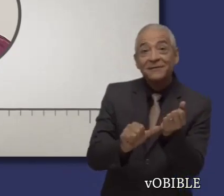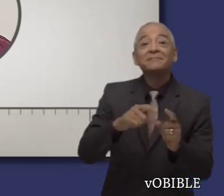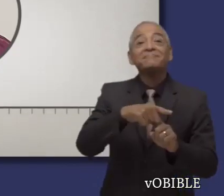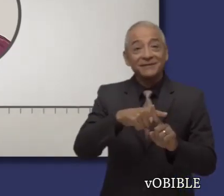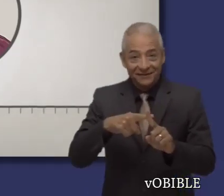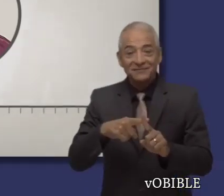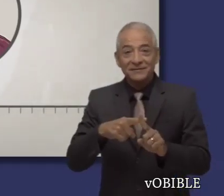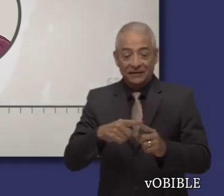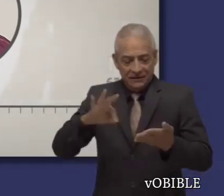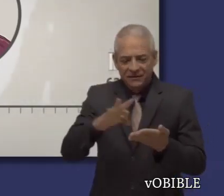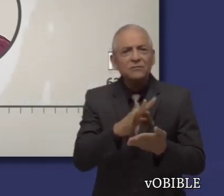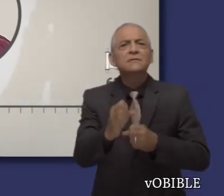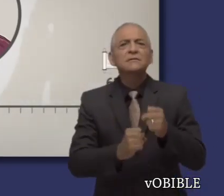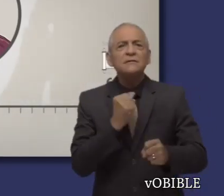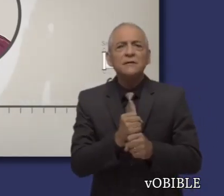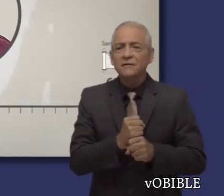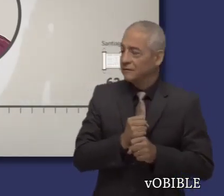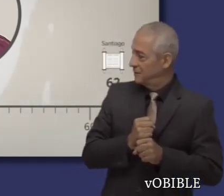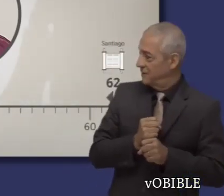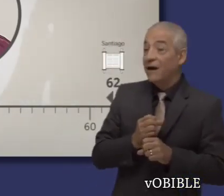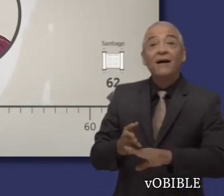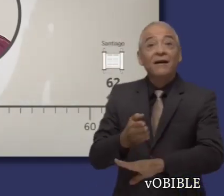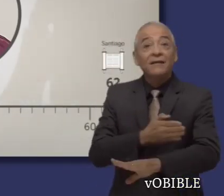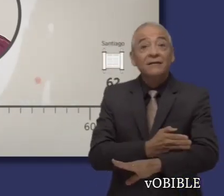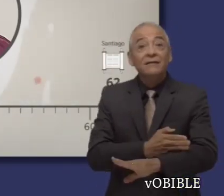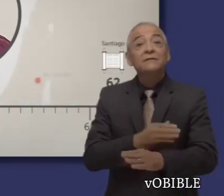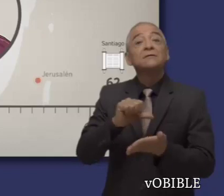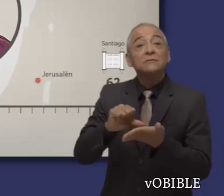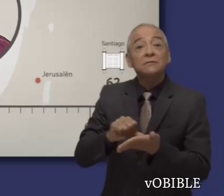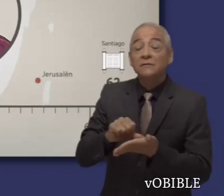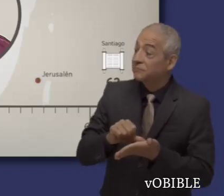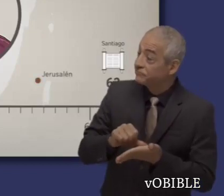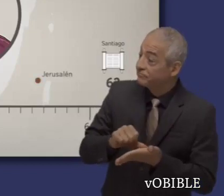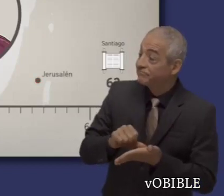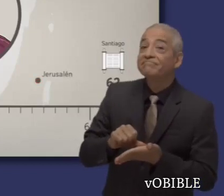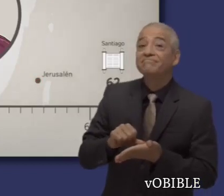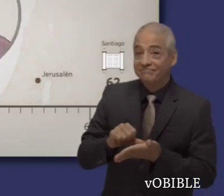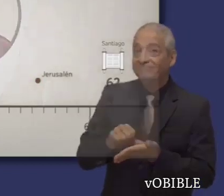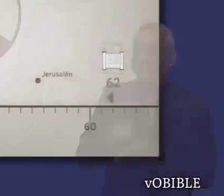Santiago escribió la carta antes del año 62, mientras vivía en Jerusalén.